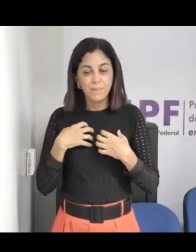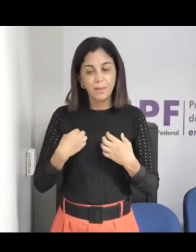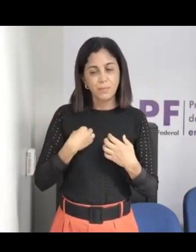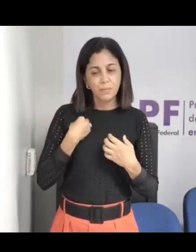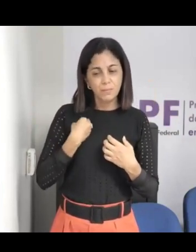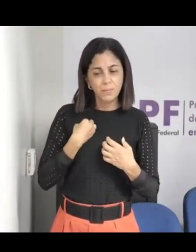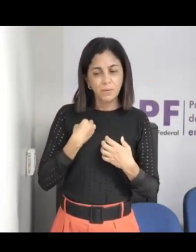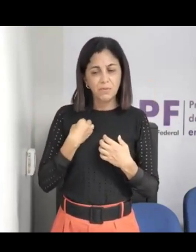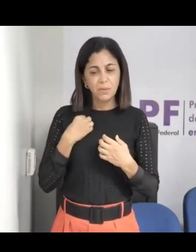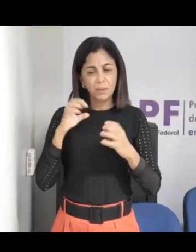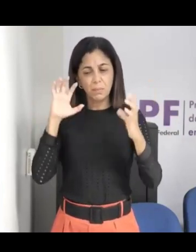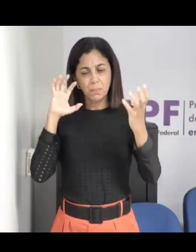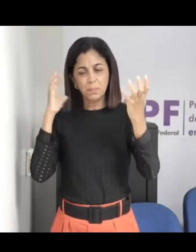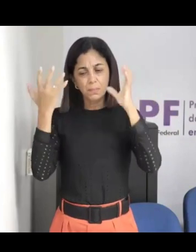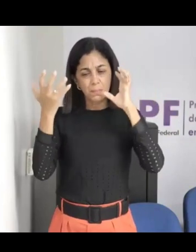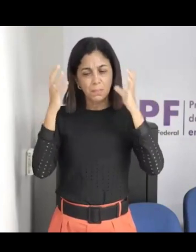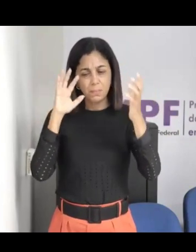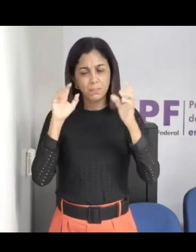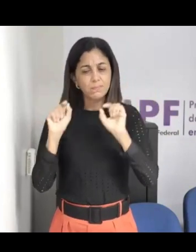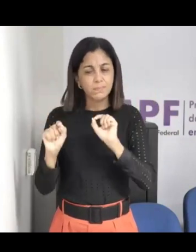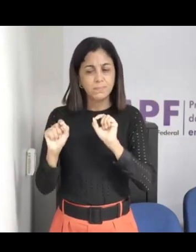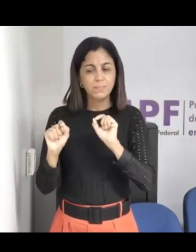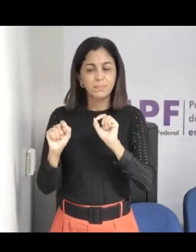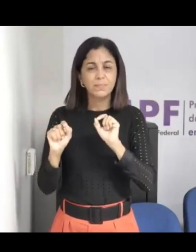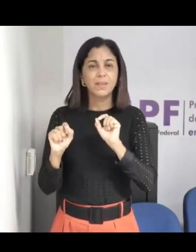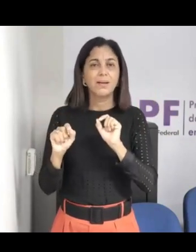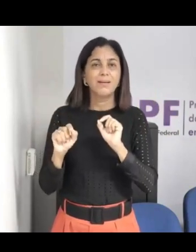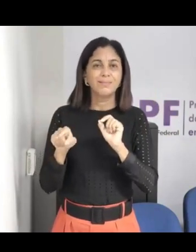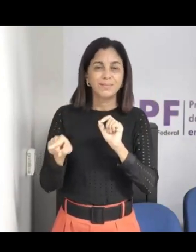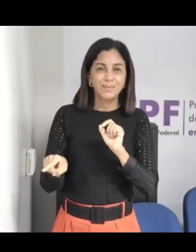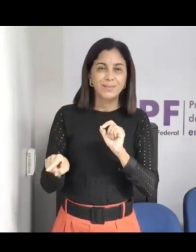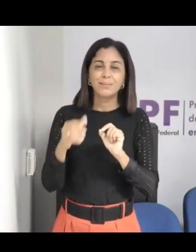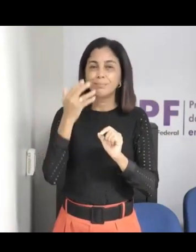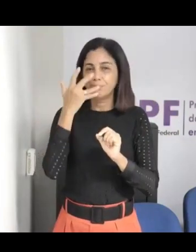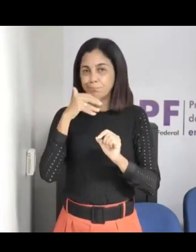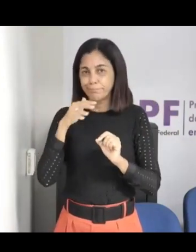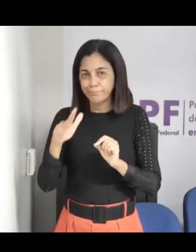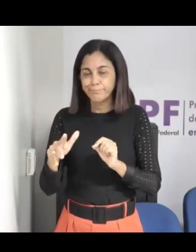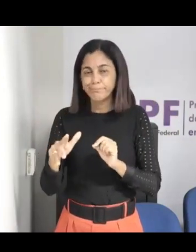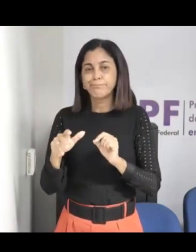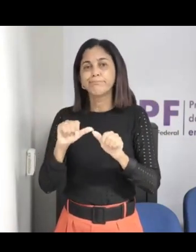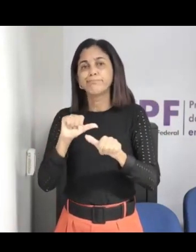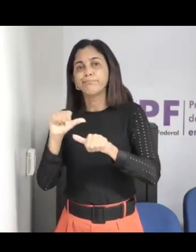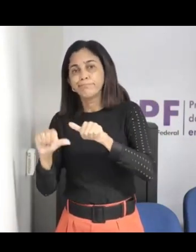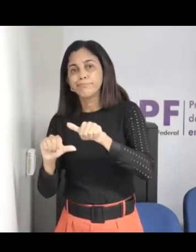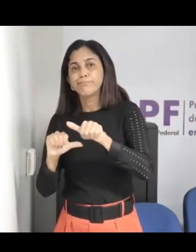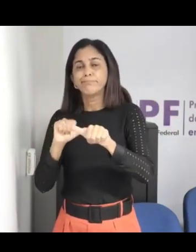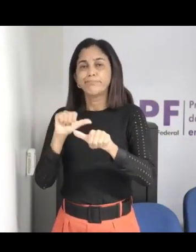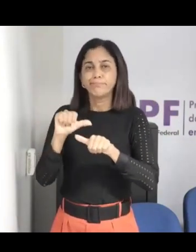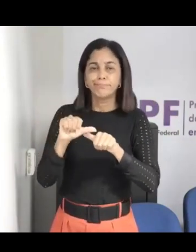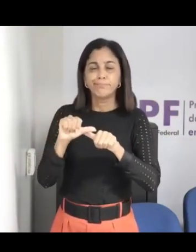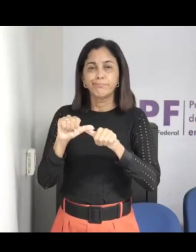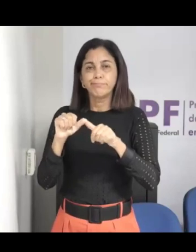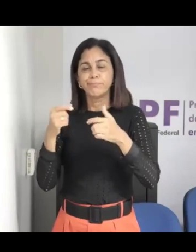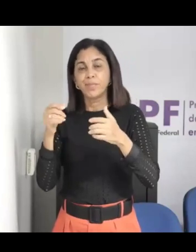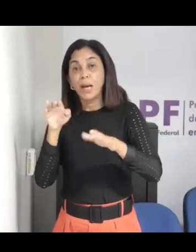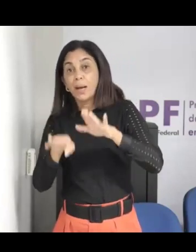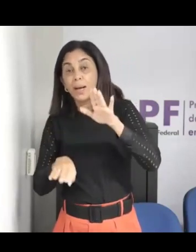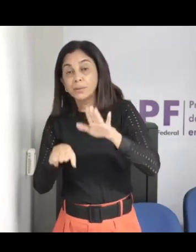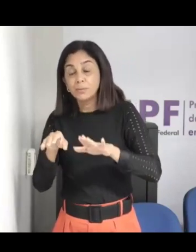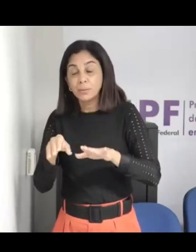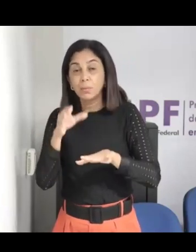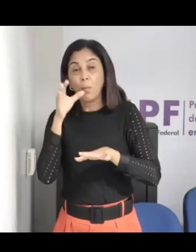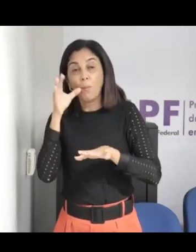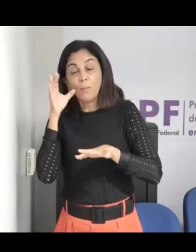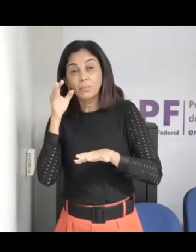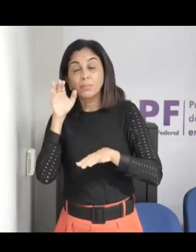tanto na questão online quanto na sexual, ela pode mudar o comportamento dela, a criança ela vai se fechar mais, ela vai se isolar